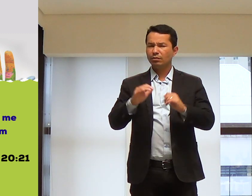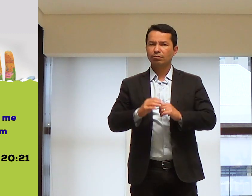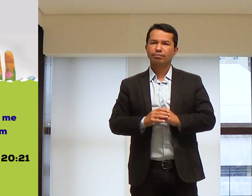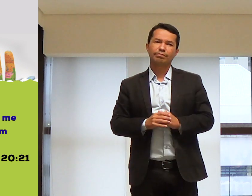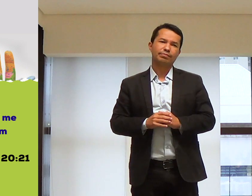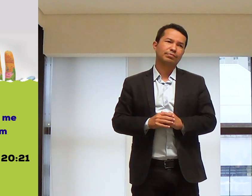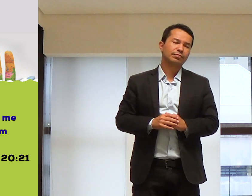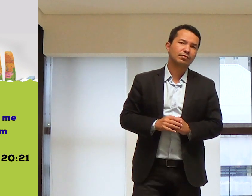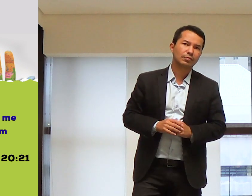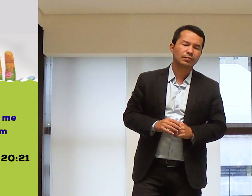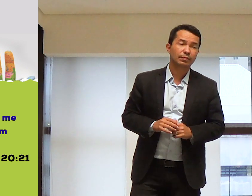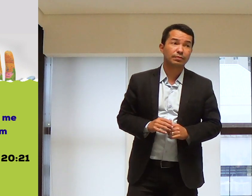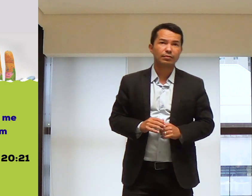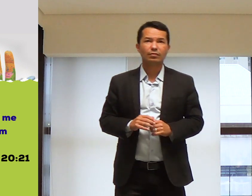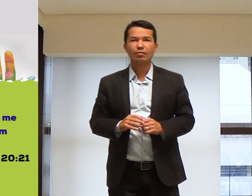Quero te dar um apiço.